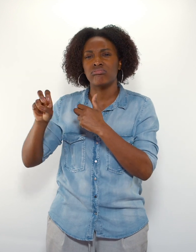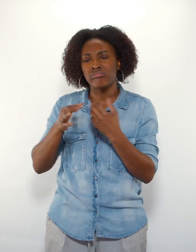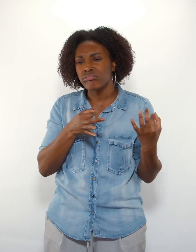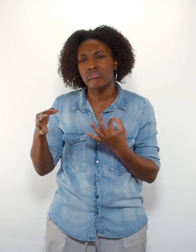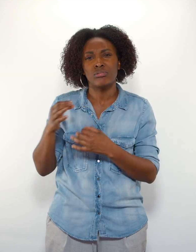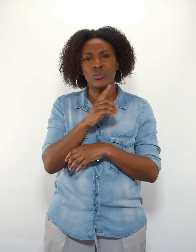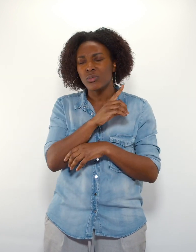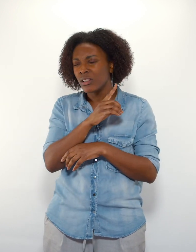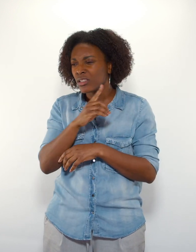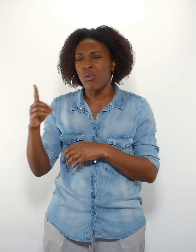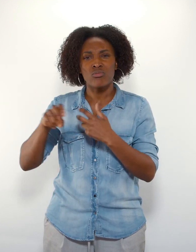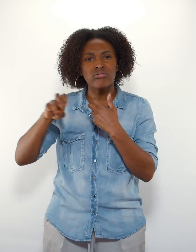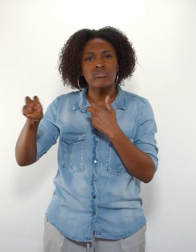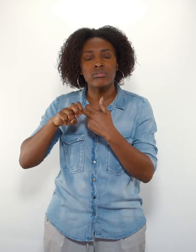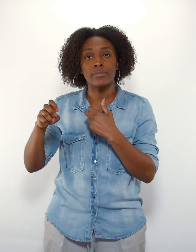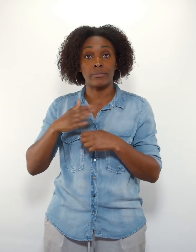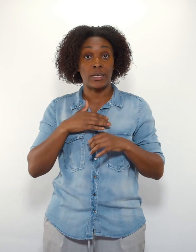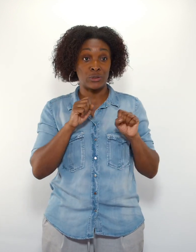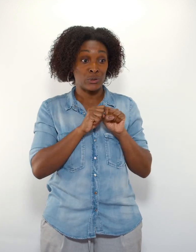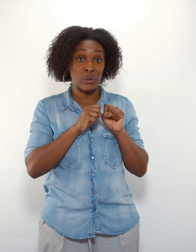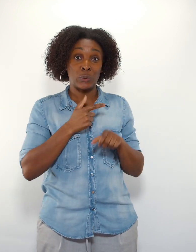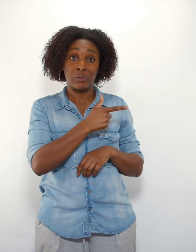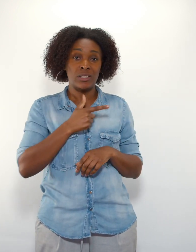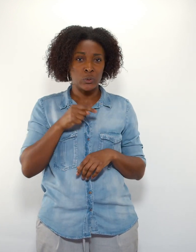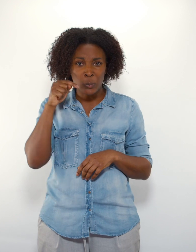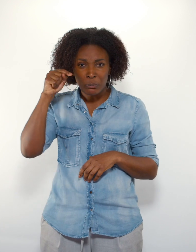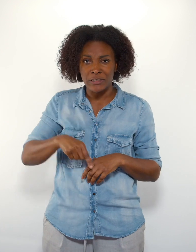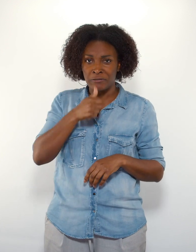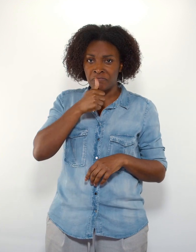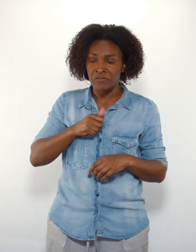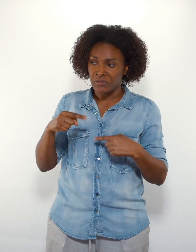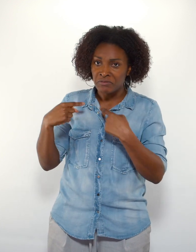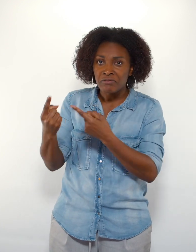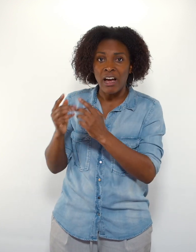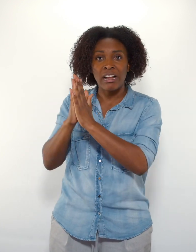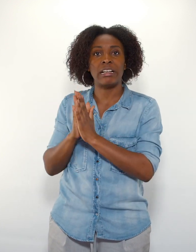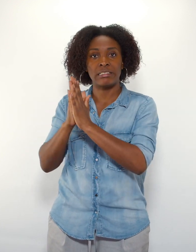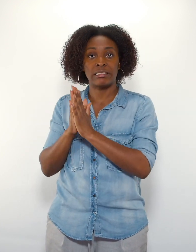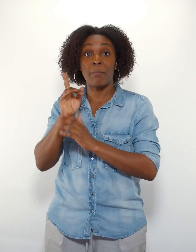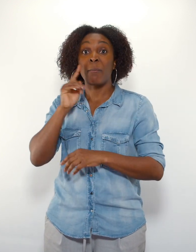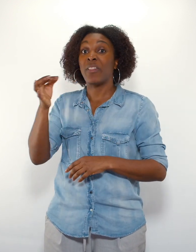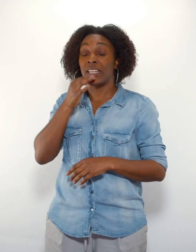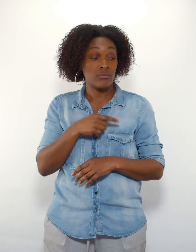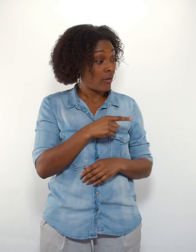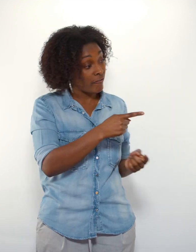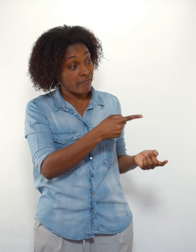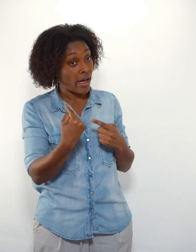Elle allait à l'église tous les dimanches et avec ma soeur, nous étions obligés de la suivre à l'église. C'était soit nous allions à l'église ou alors